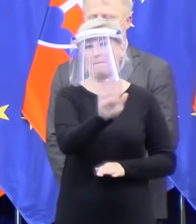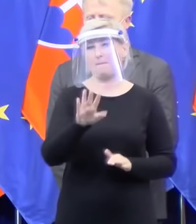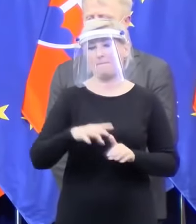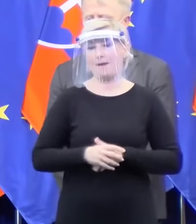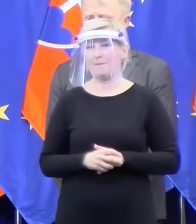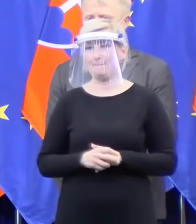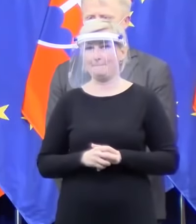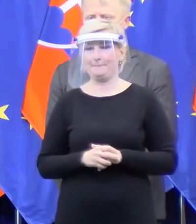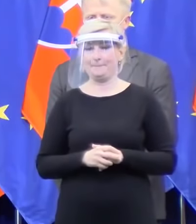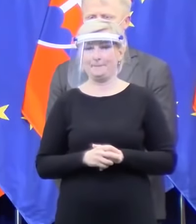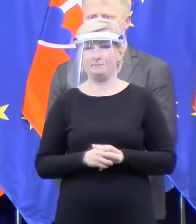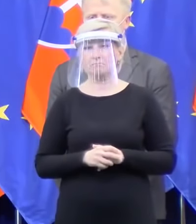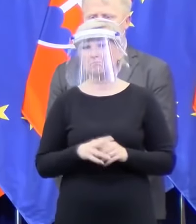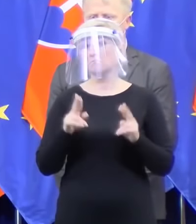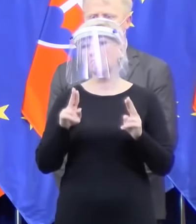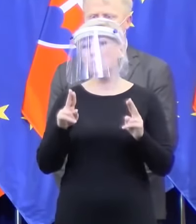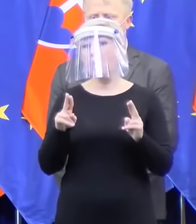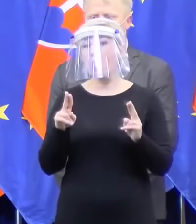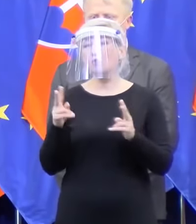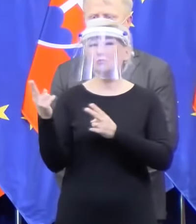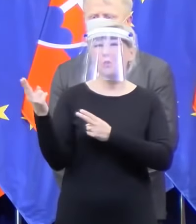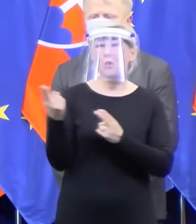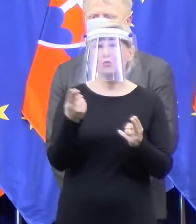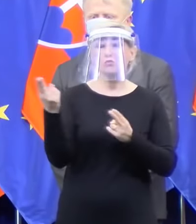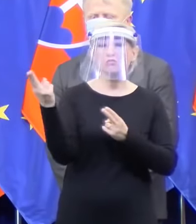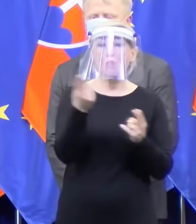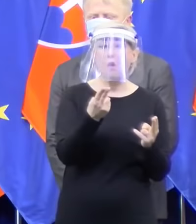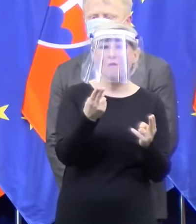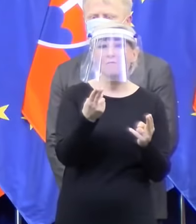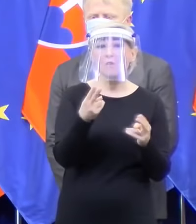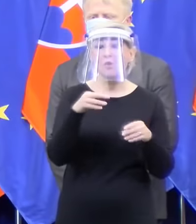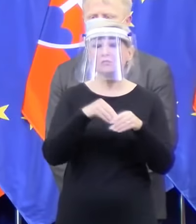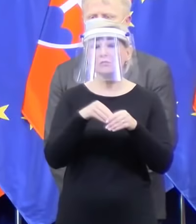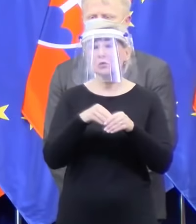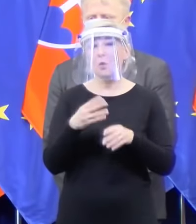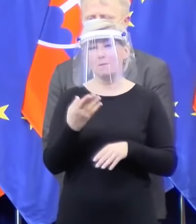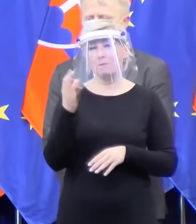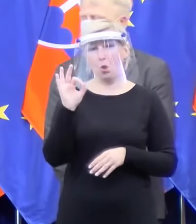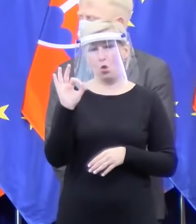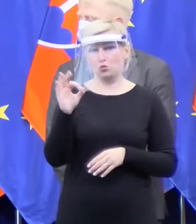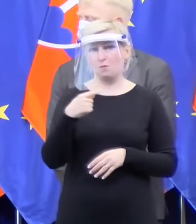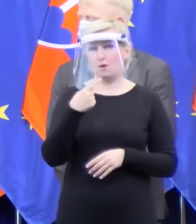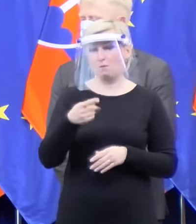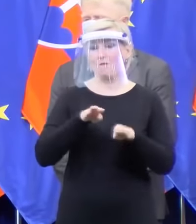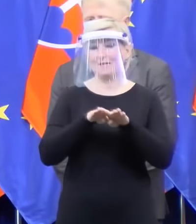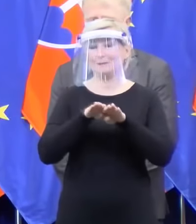Možno o priebehu toho dovozu by som poprosil, aby informoval aj pán minister vnútra.